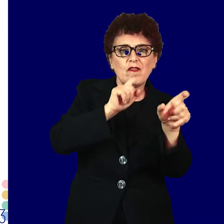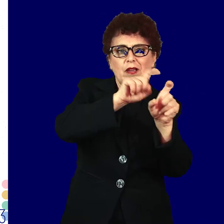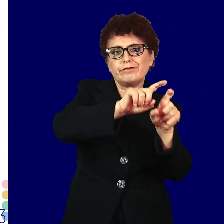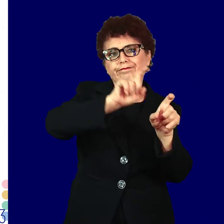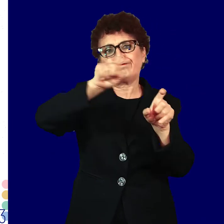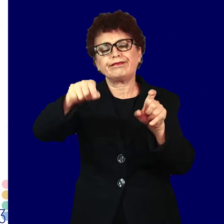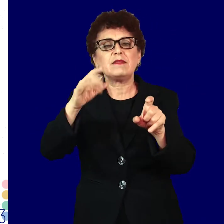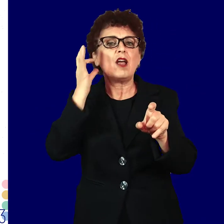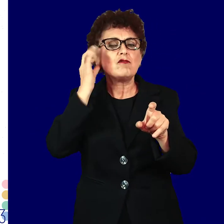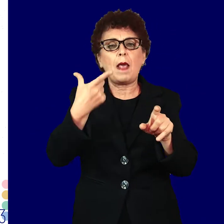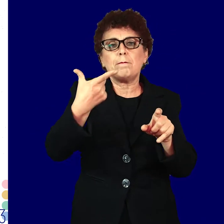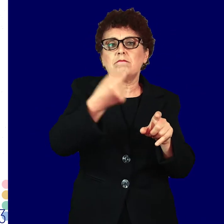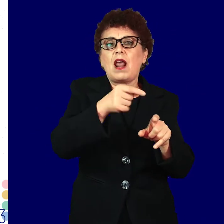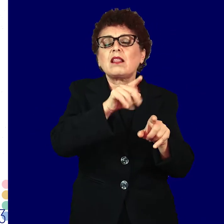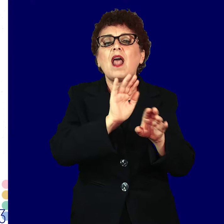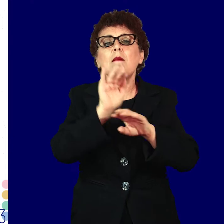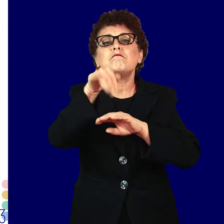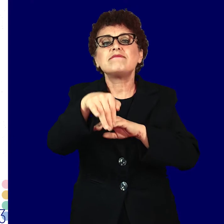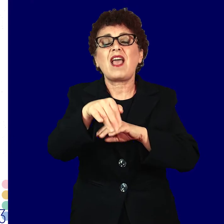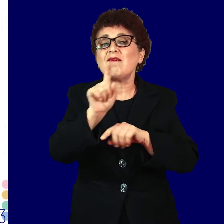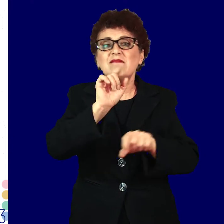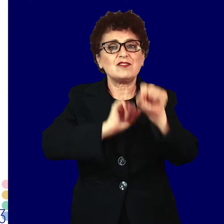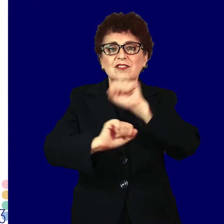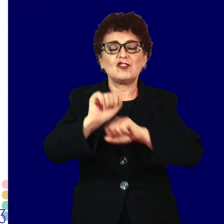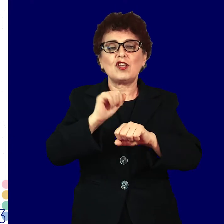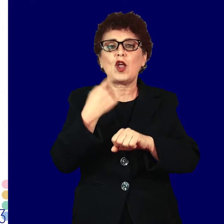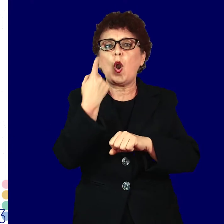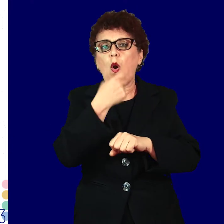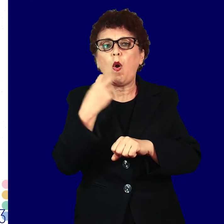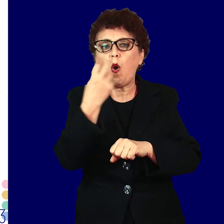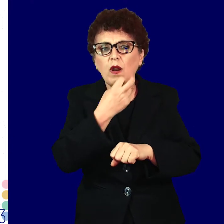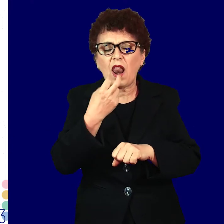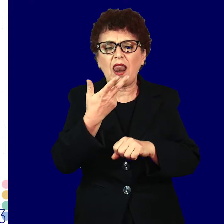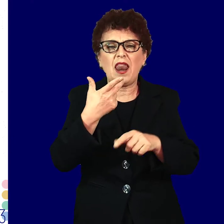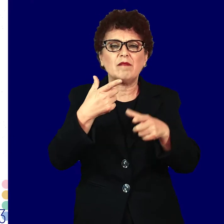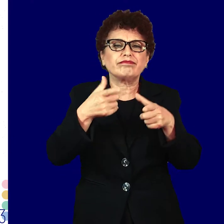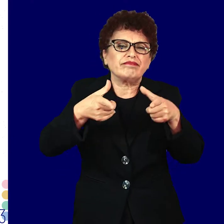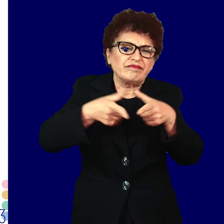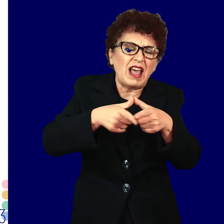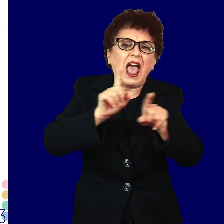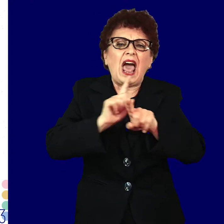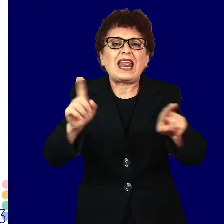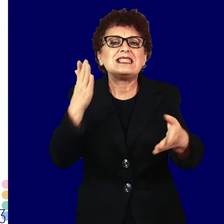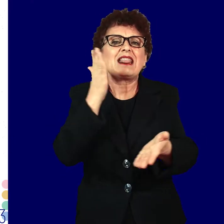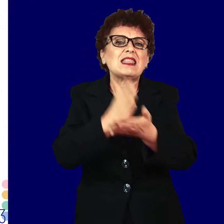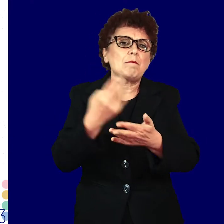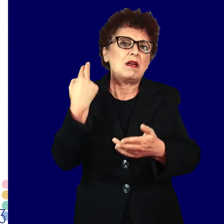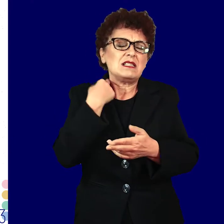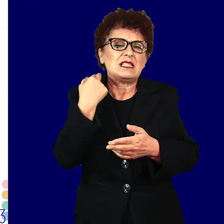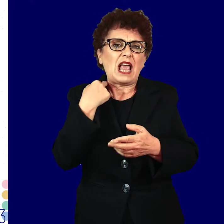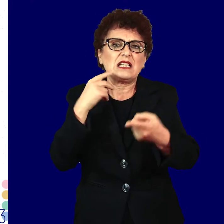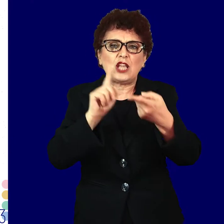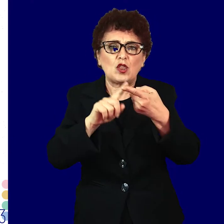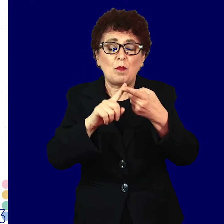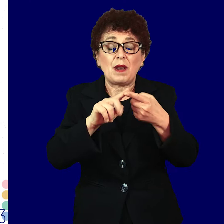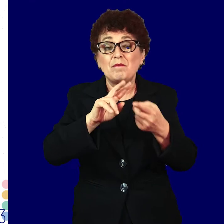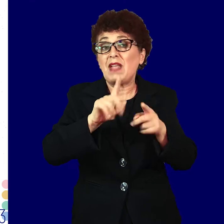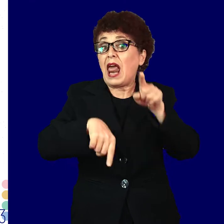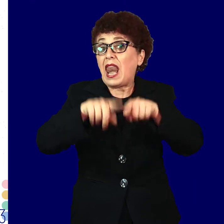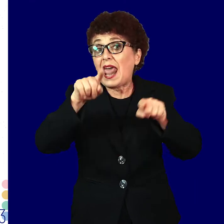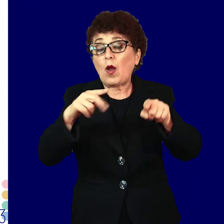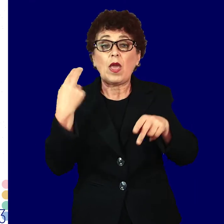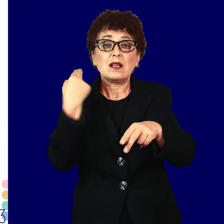другиот сексуален партнер преко незаштитен орален, анален или вагинален секс. Некои